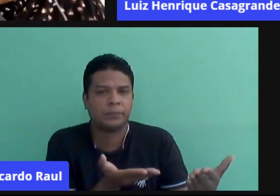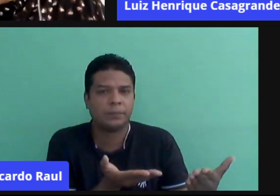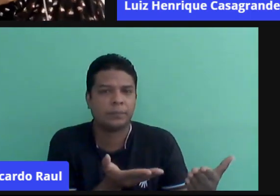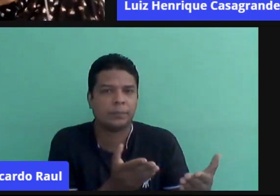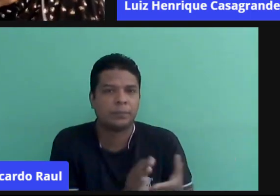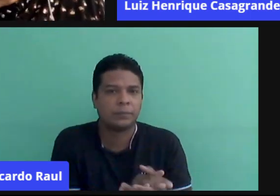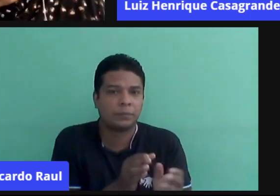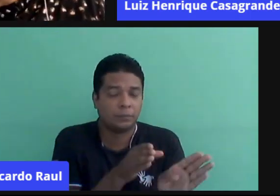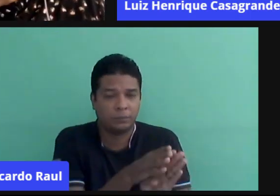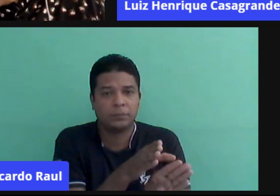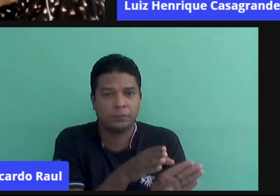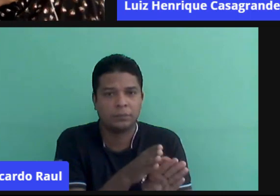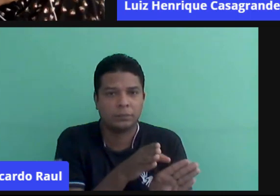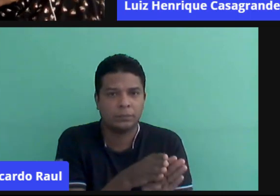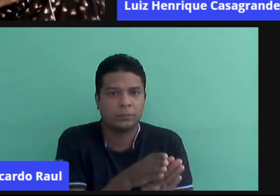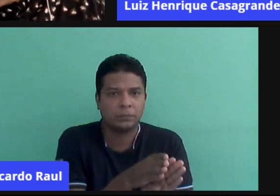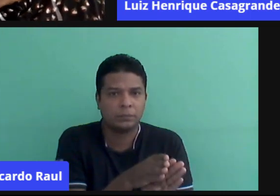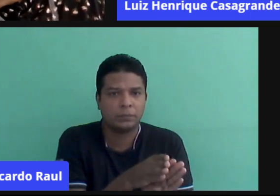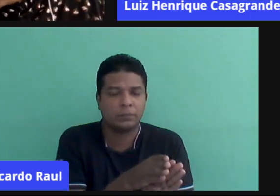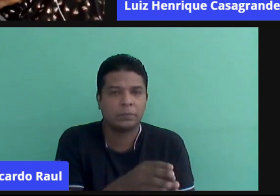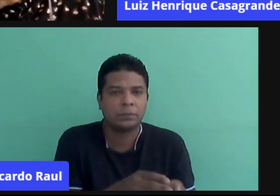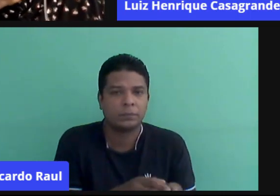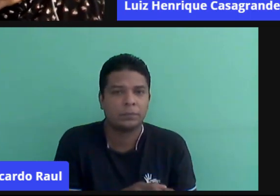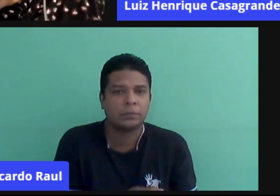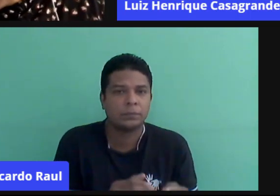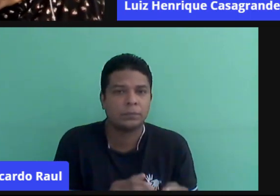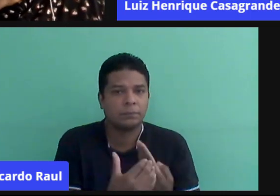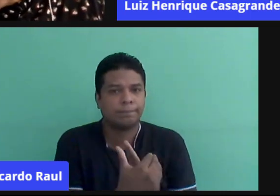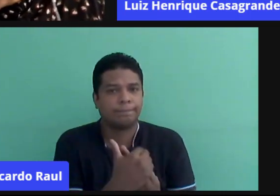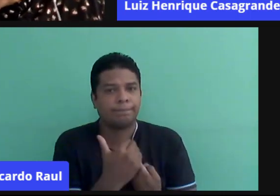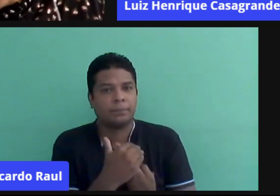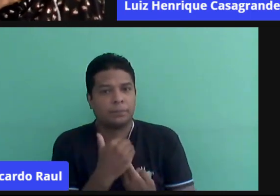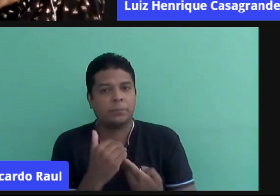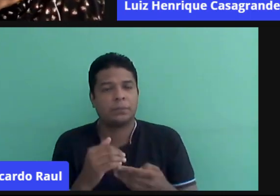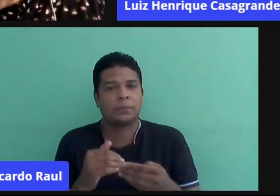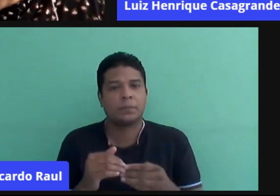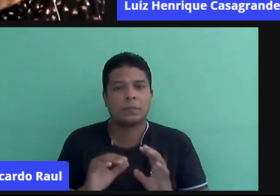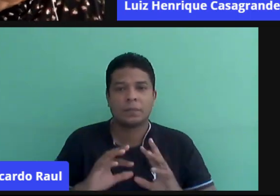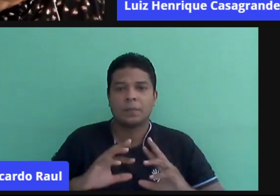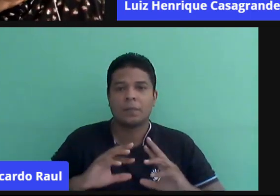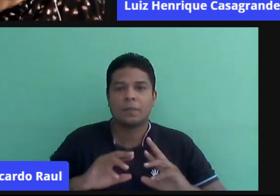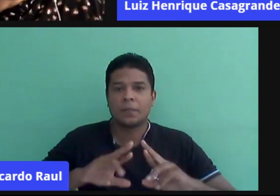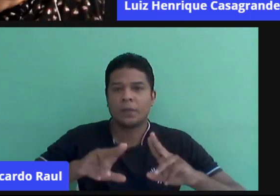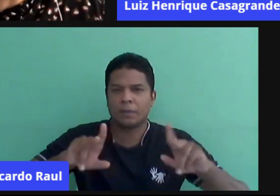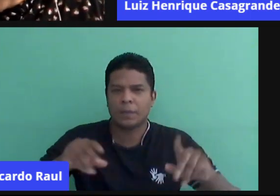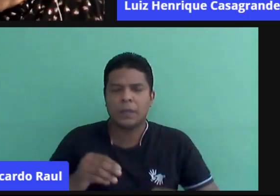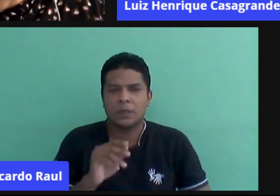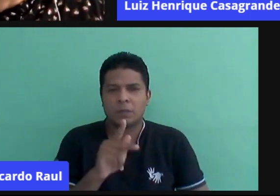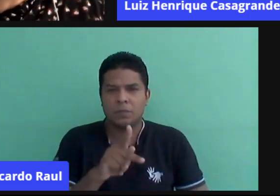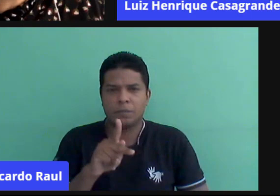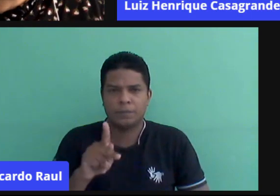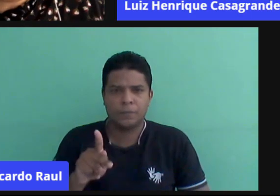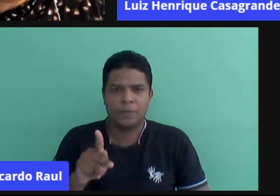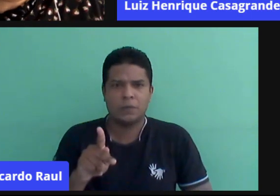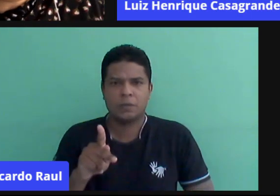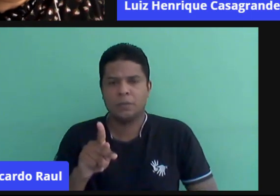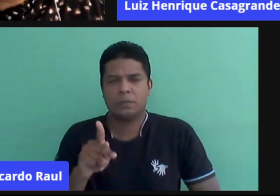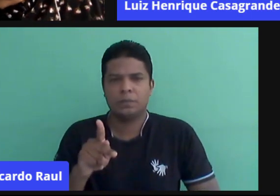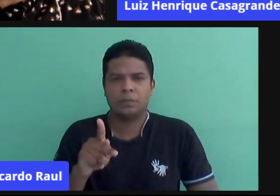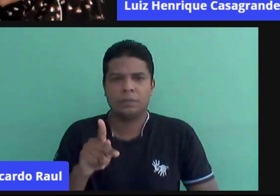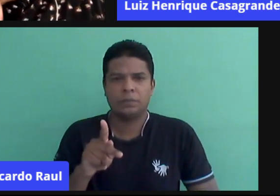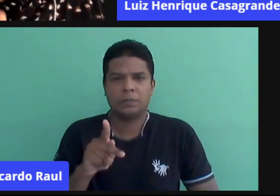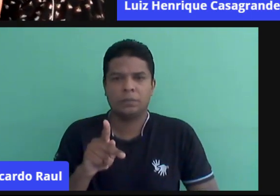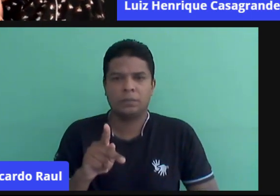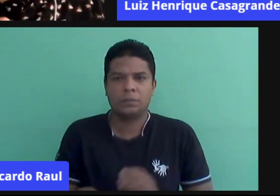As orientações que eu tenho ouvido de vários professores e que existe essa liberdade também. O material é um guia, né?